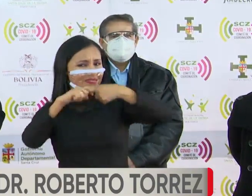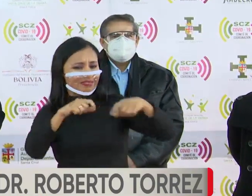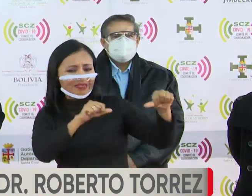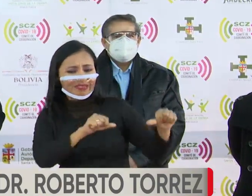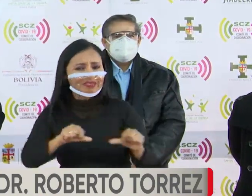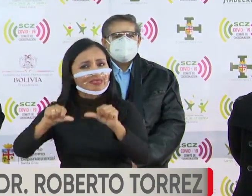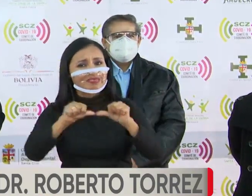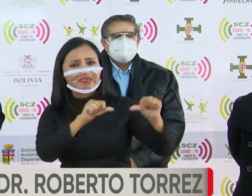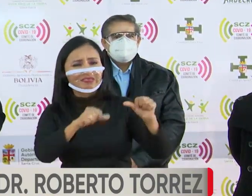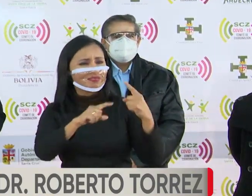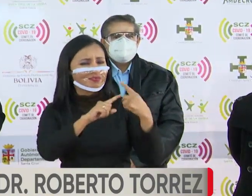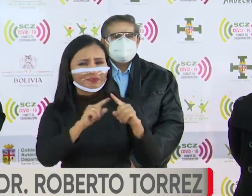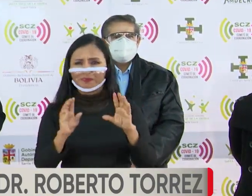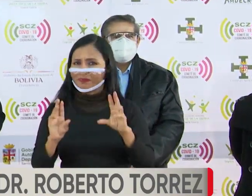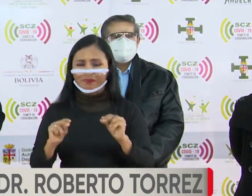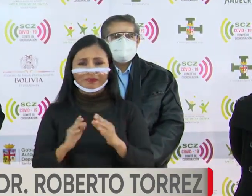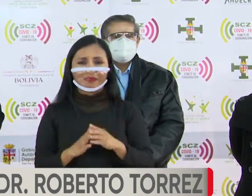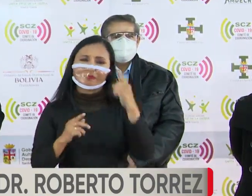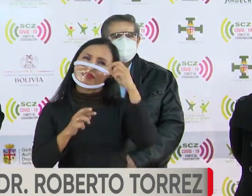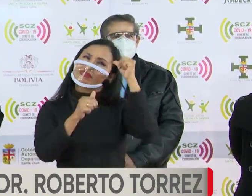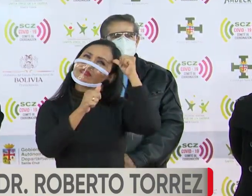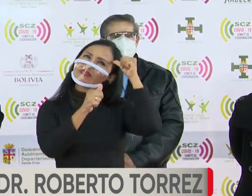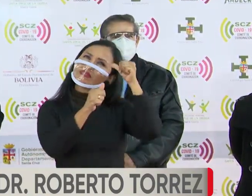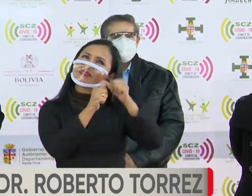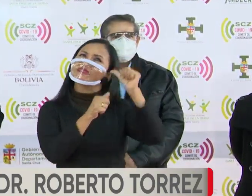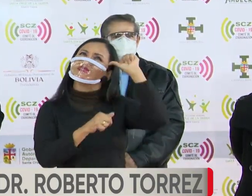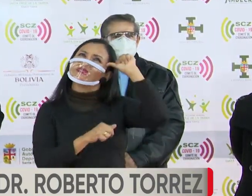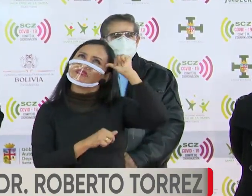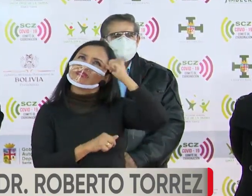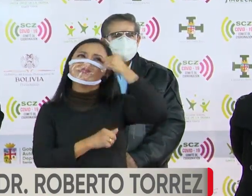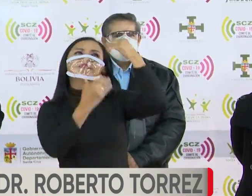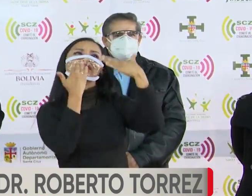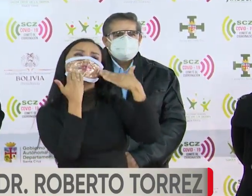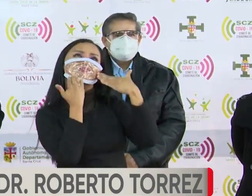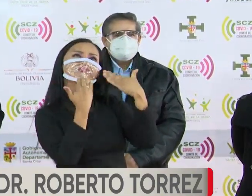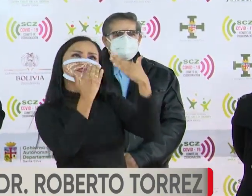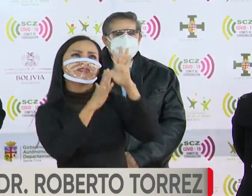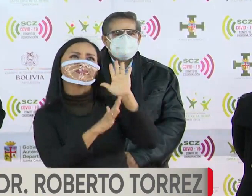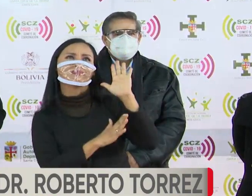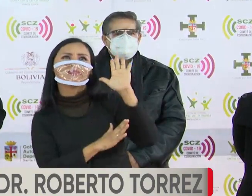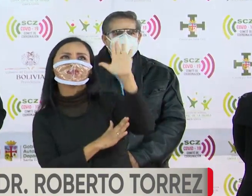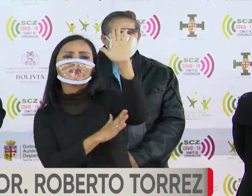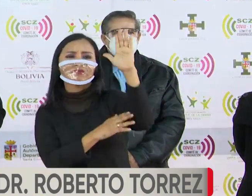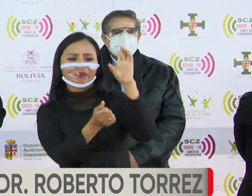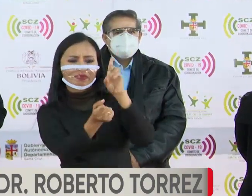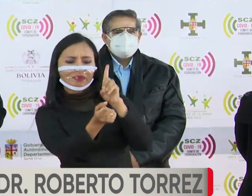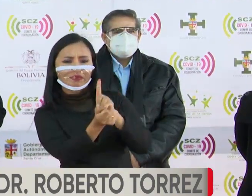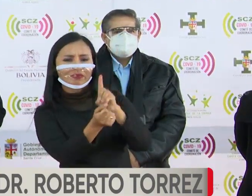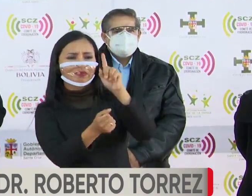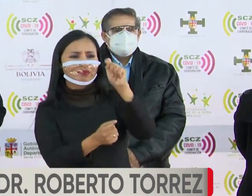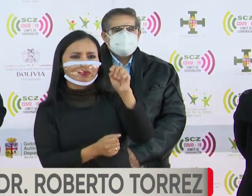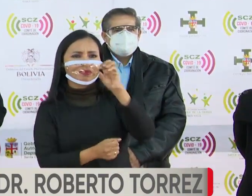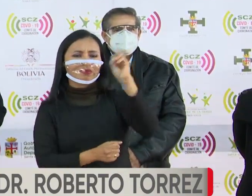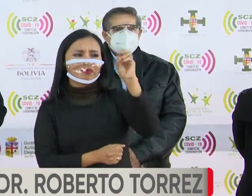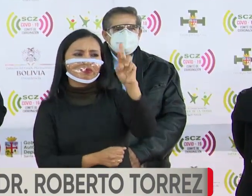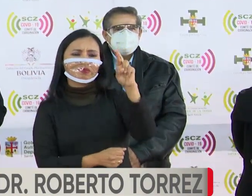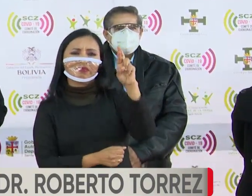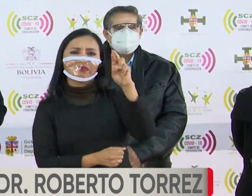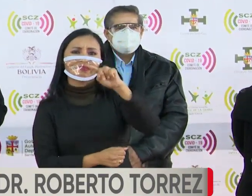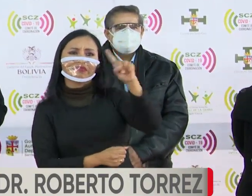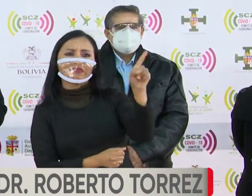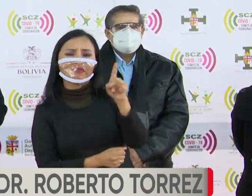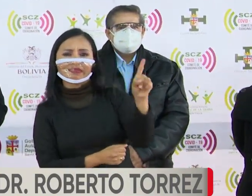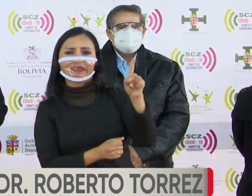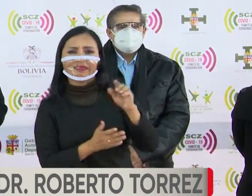actividades en memoria, y agradecimiento al doctor Roberto Torres